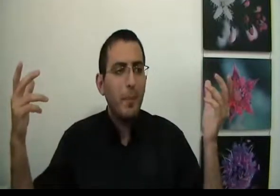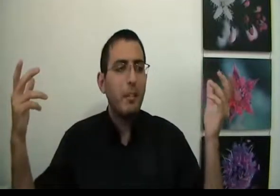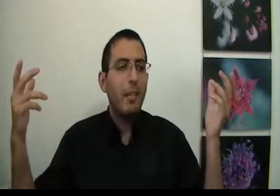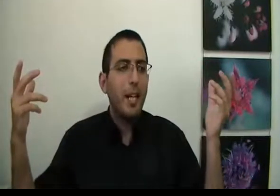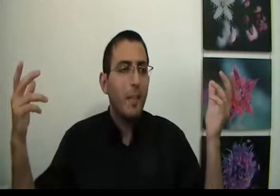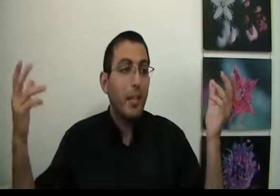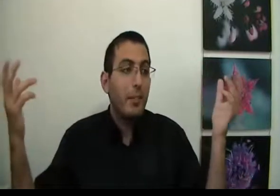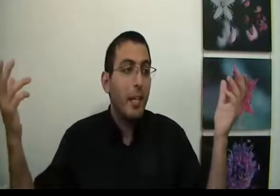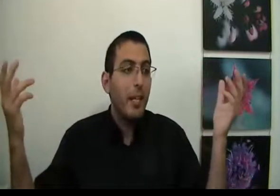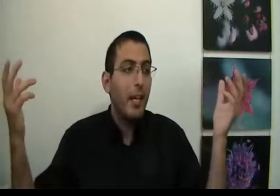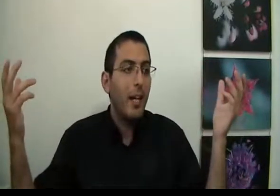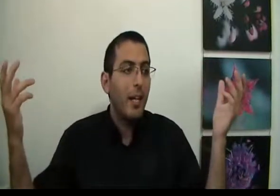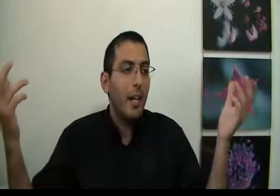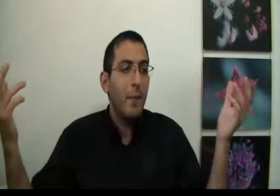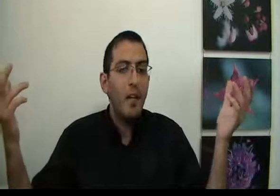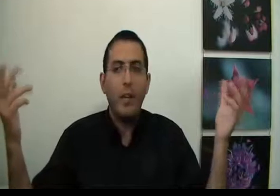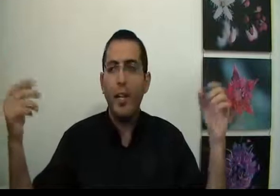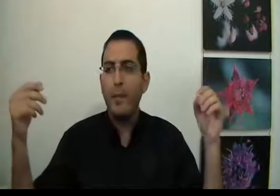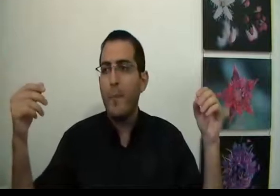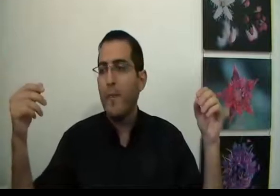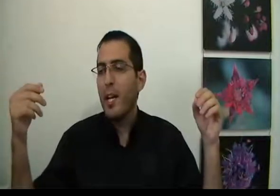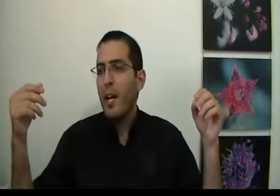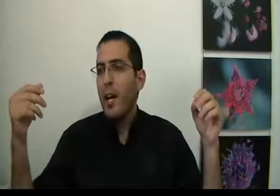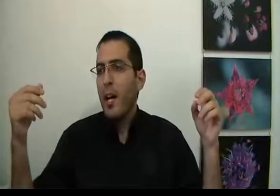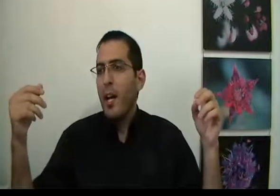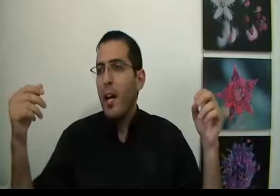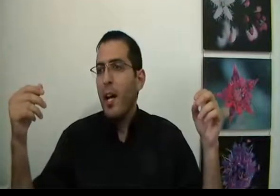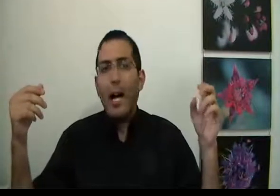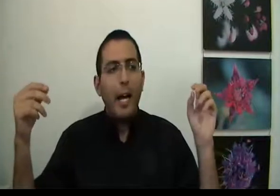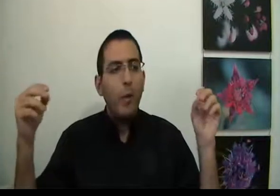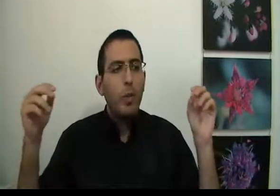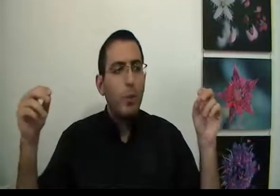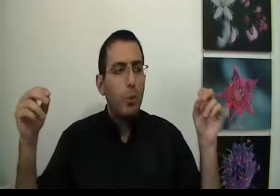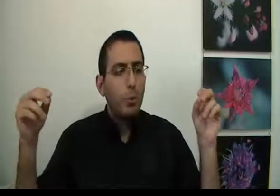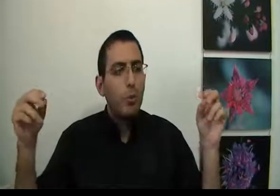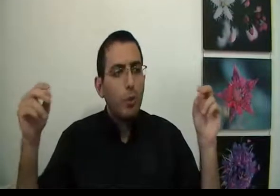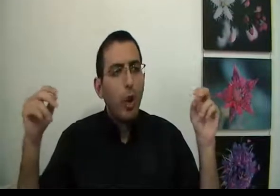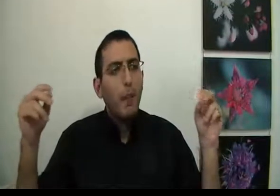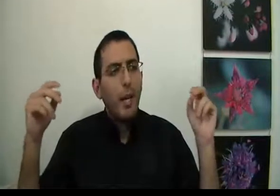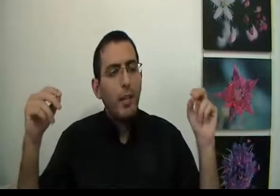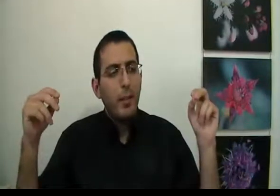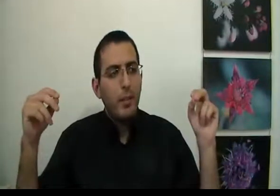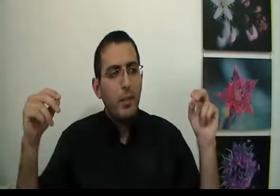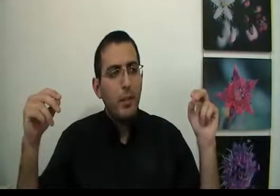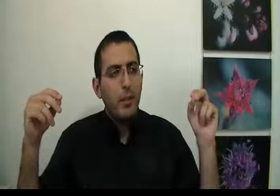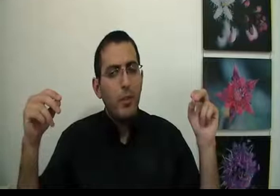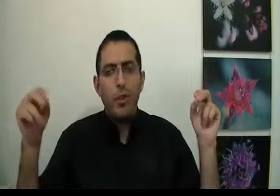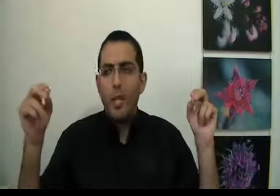נצמד על האמת, אז אין לך מה לפחד. הרעיון הוא די פשוט. כל הפחדים שיש